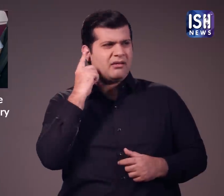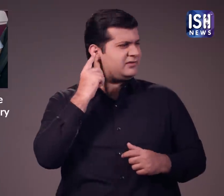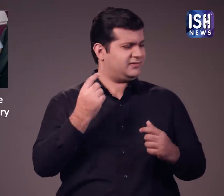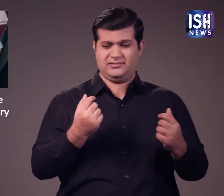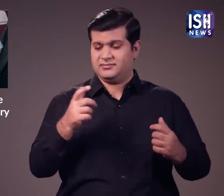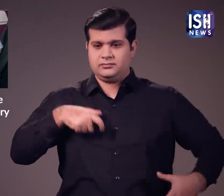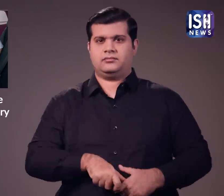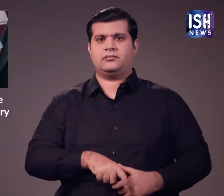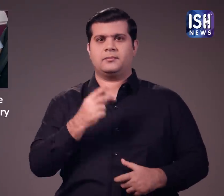होता है.